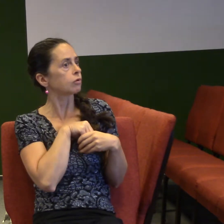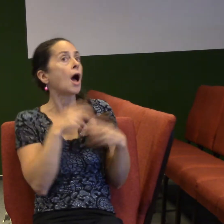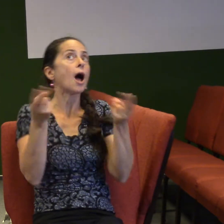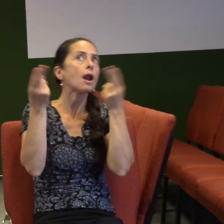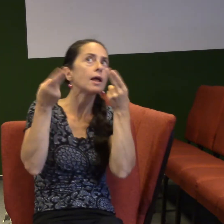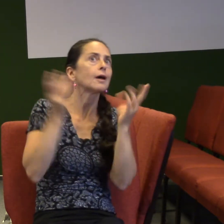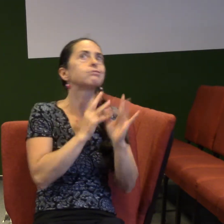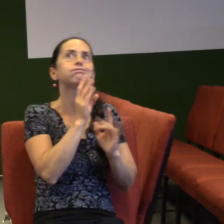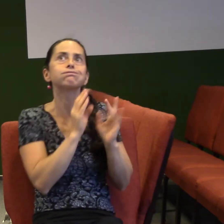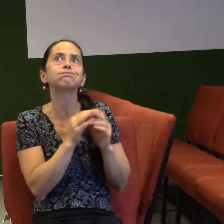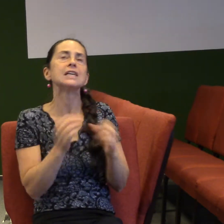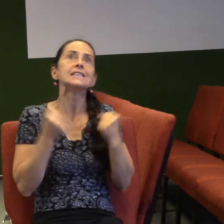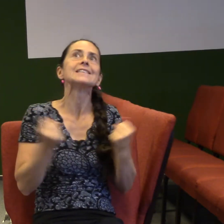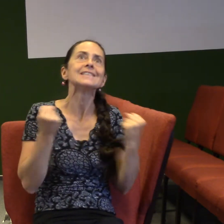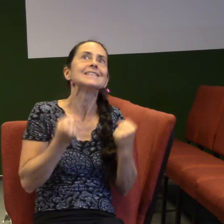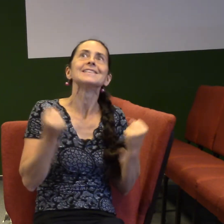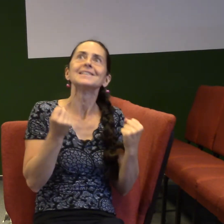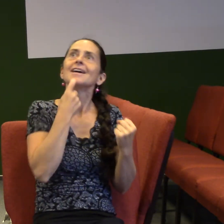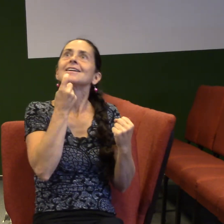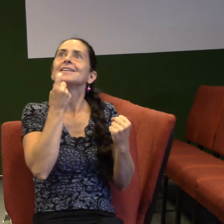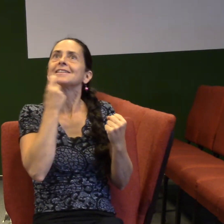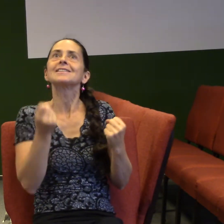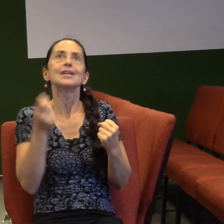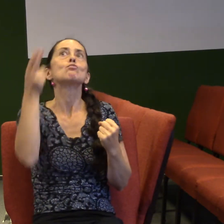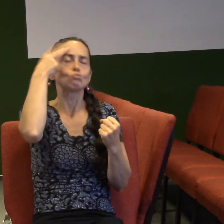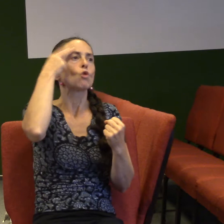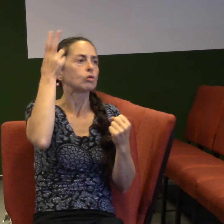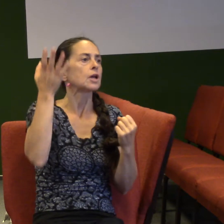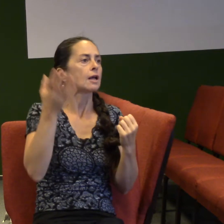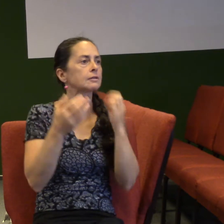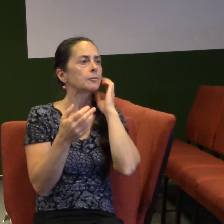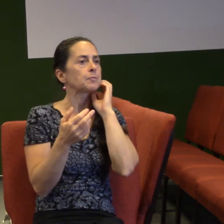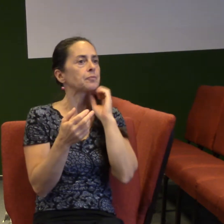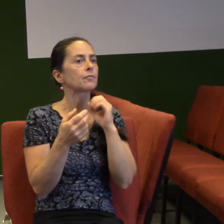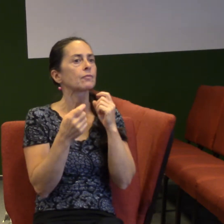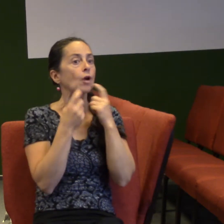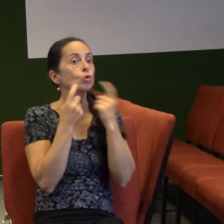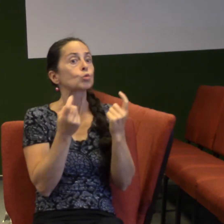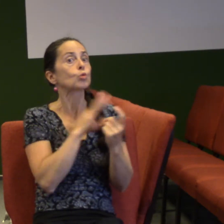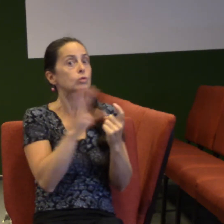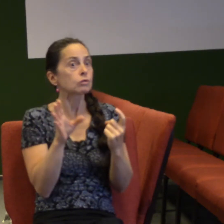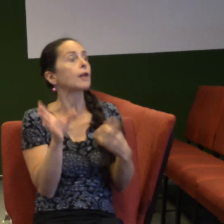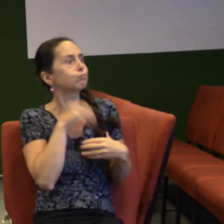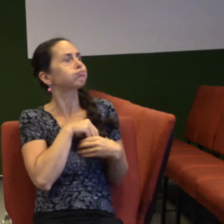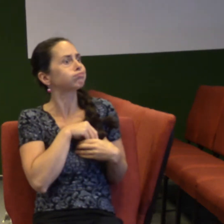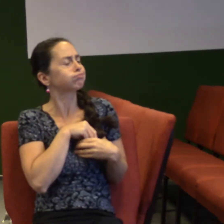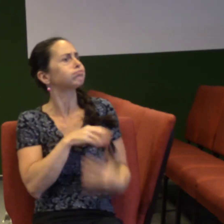hodlivém usilování o ducha svatého, o hodlivém usilování o duchovní dary.